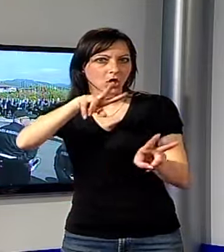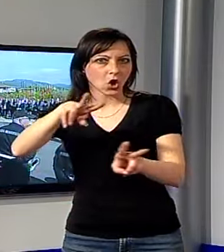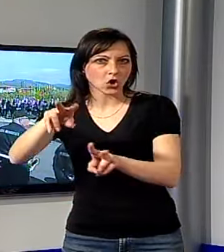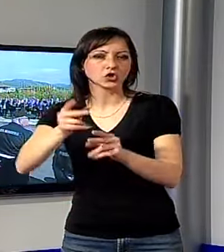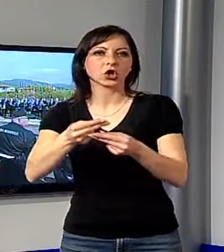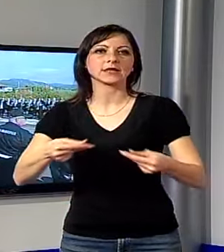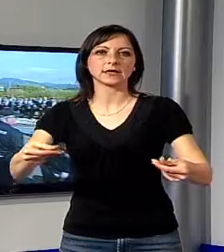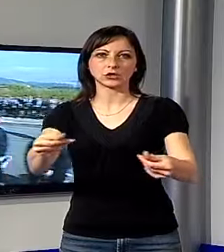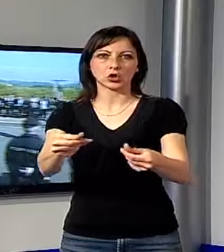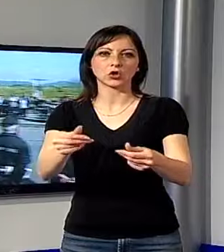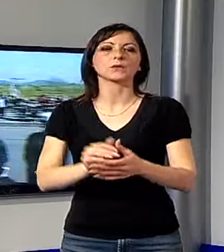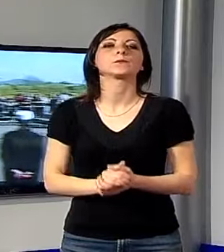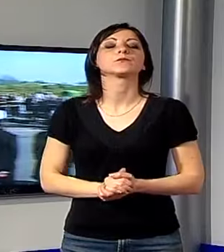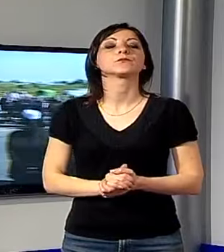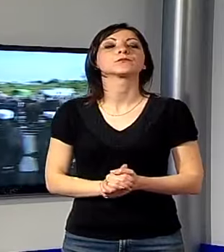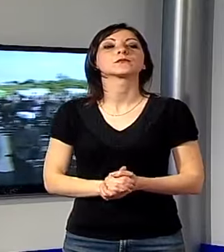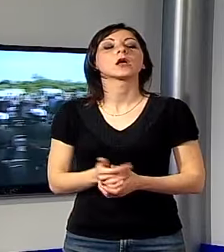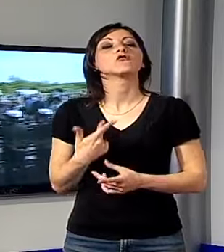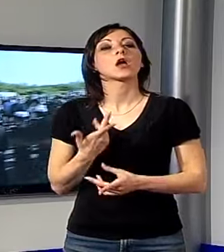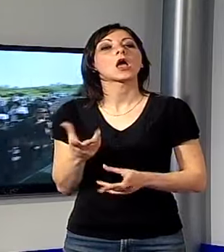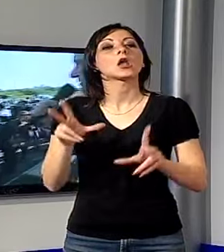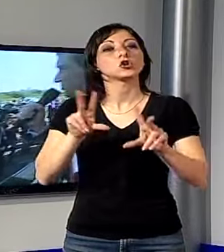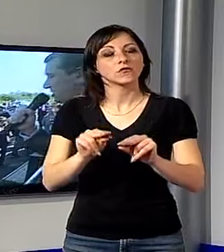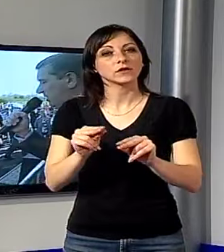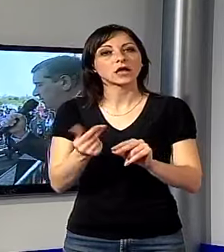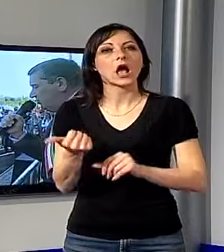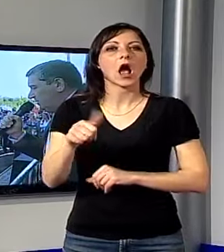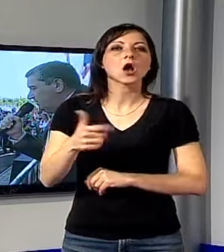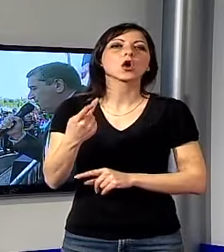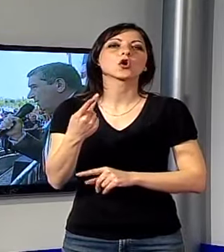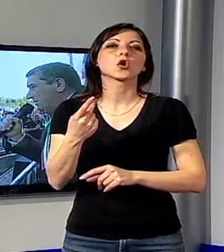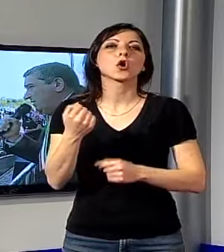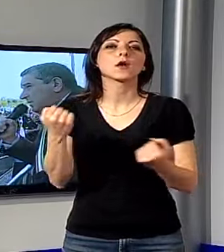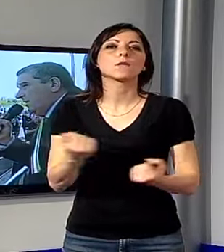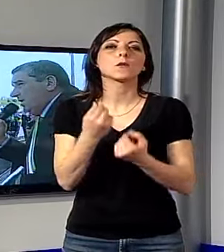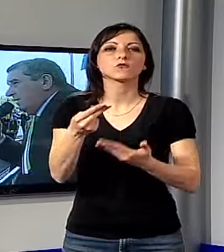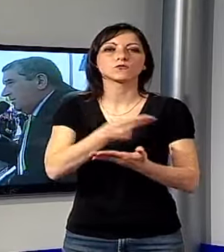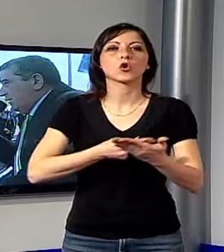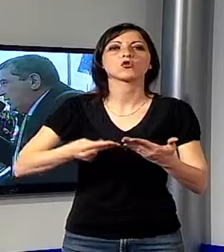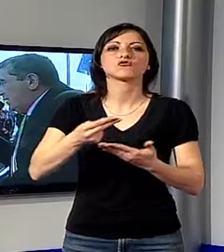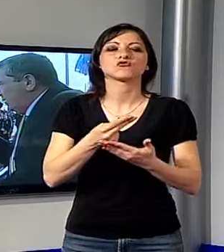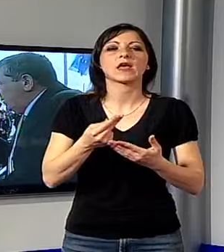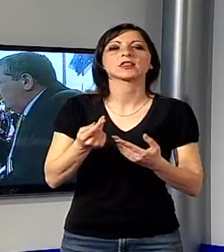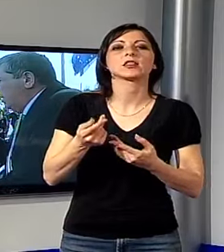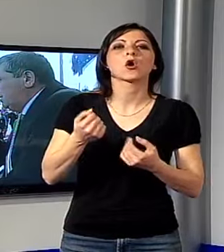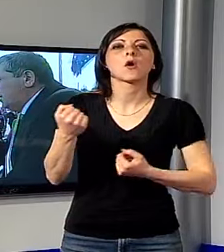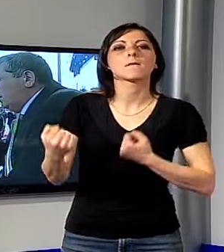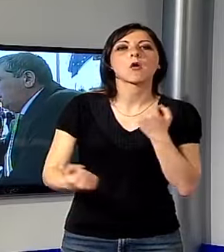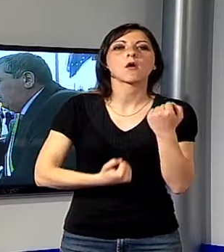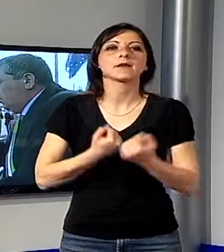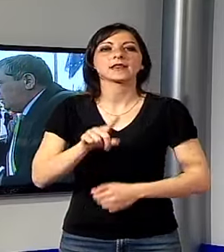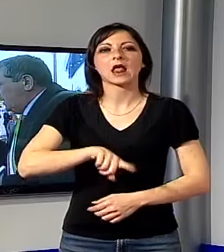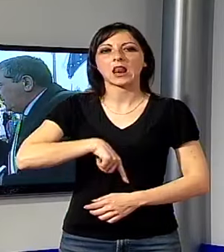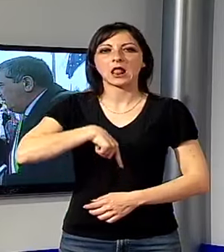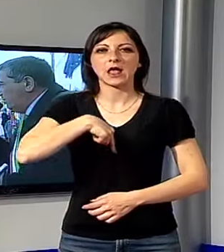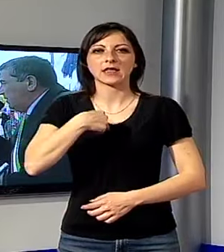attive sul territorio. Un'ulteriore novità è costituita dalla promozione del progetto di mobilità lenta, il noleggio